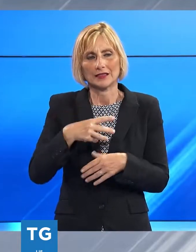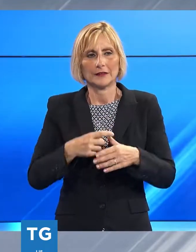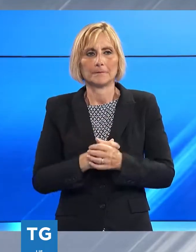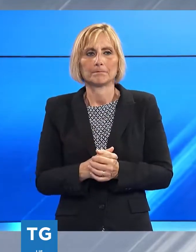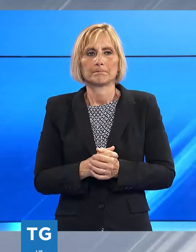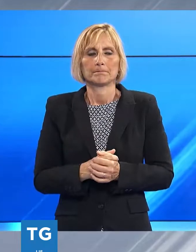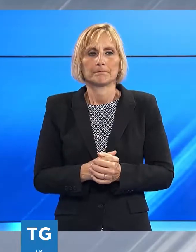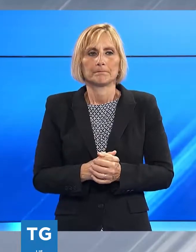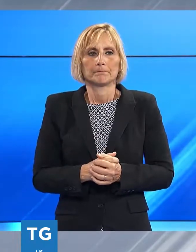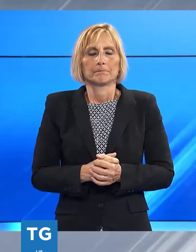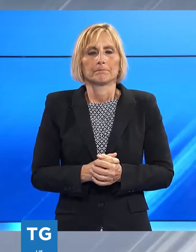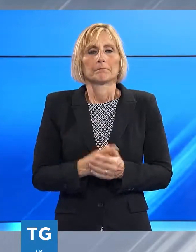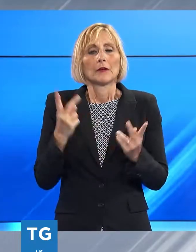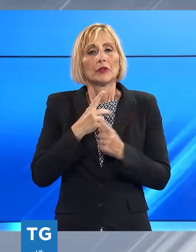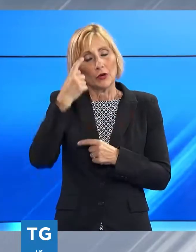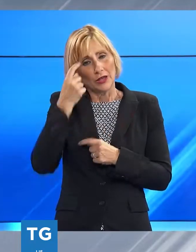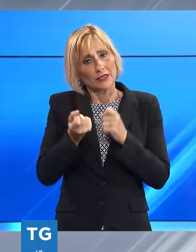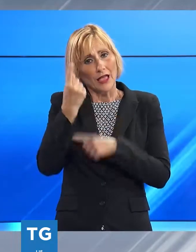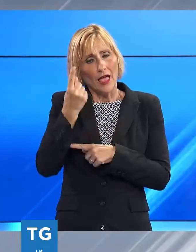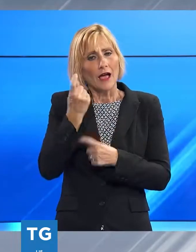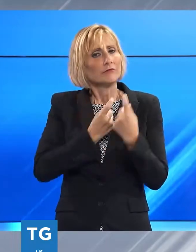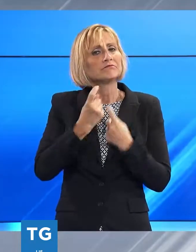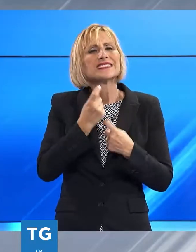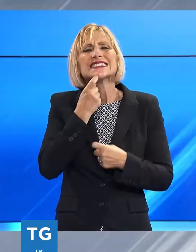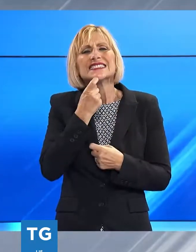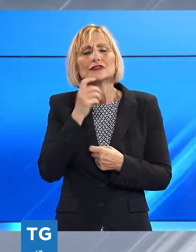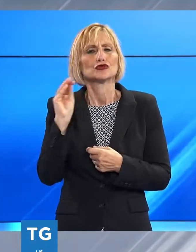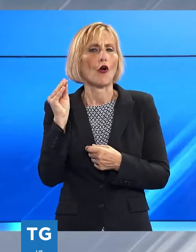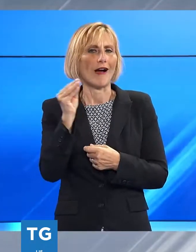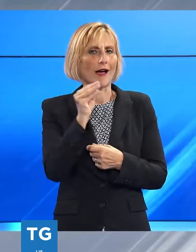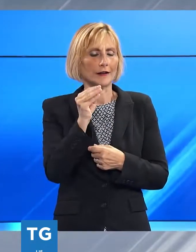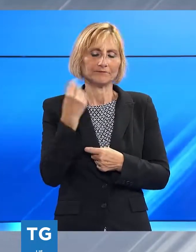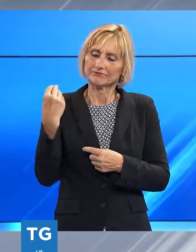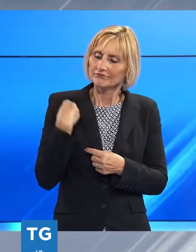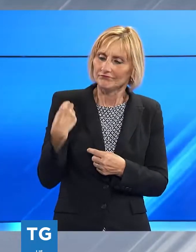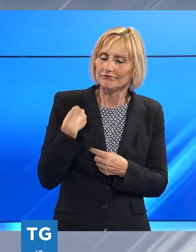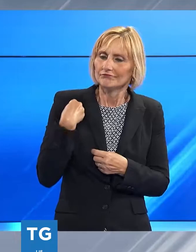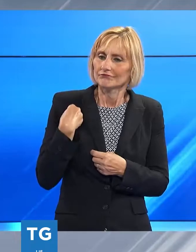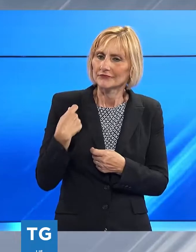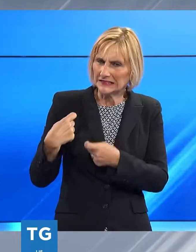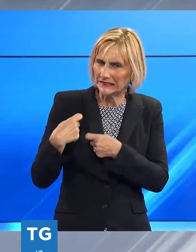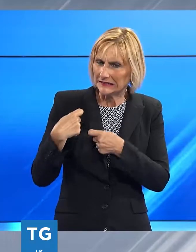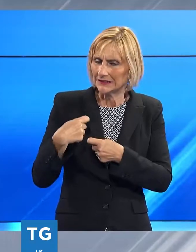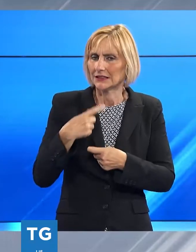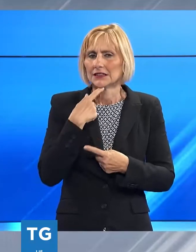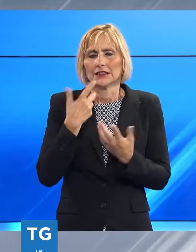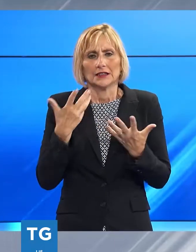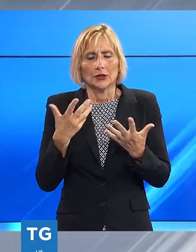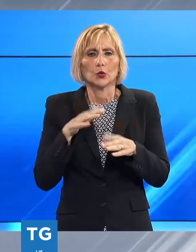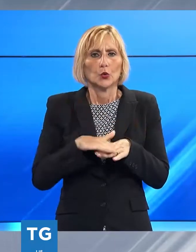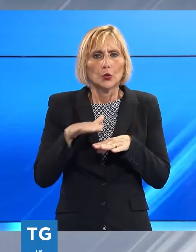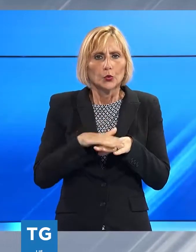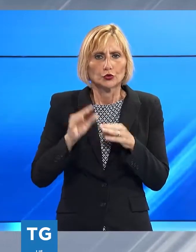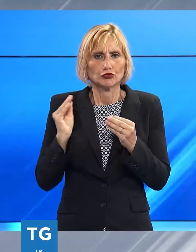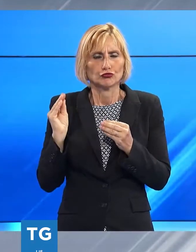giovani come al solito sono venuti a sollecitarci l'utilizzo del